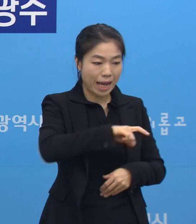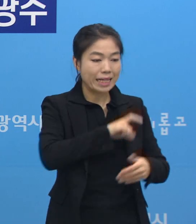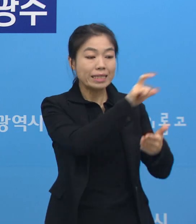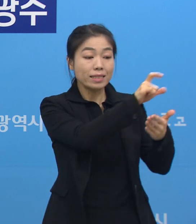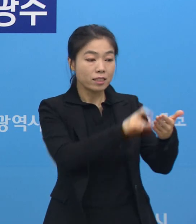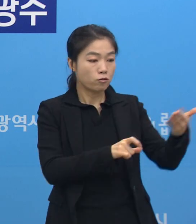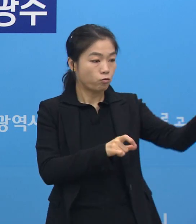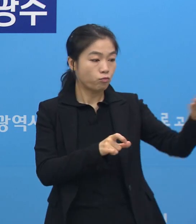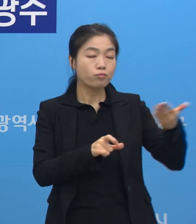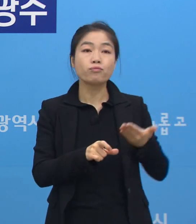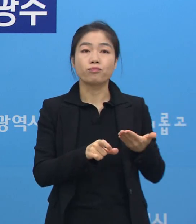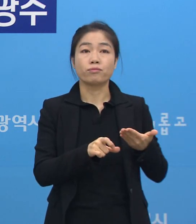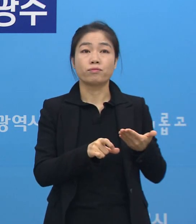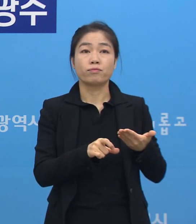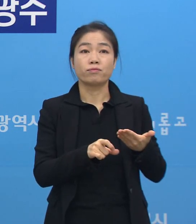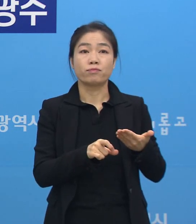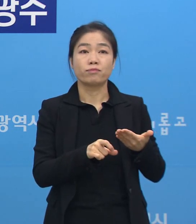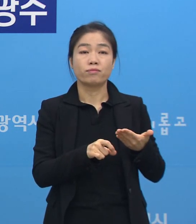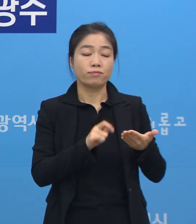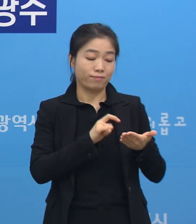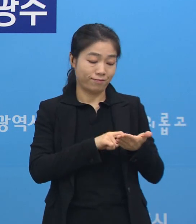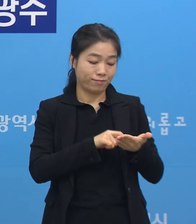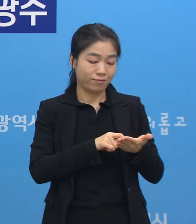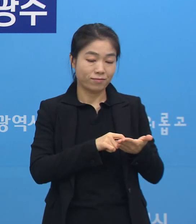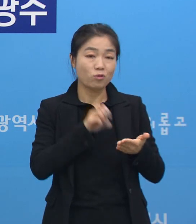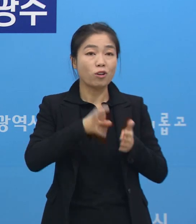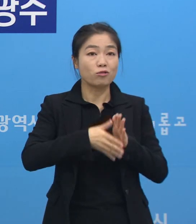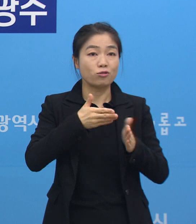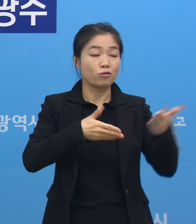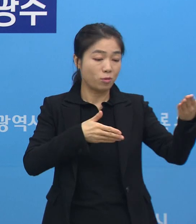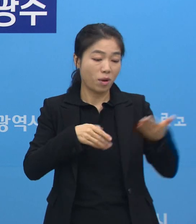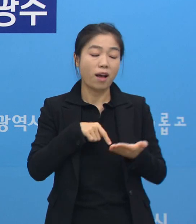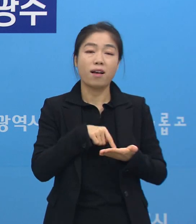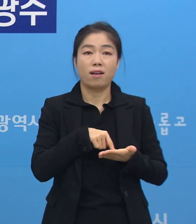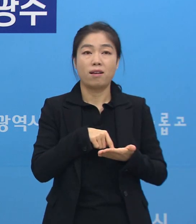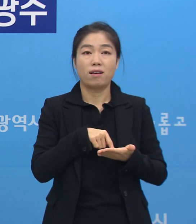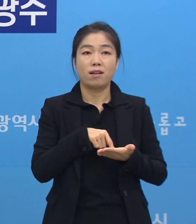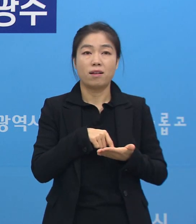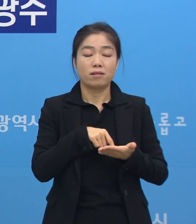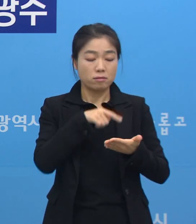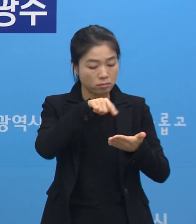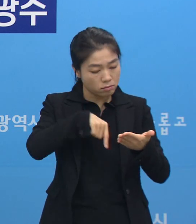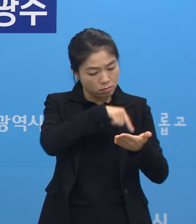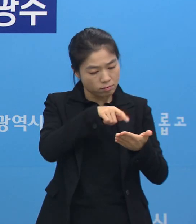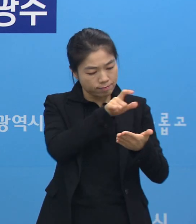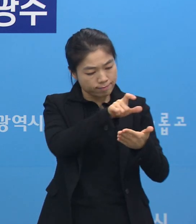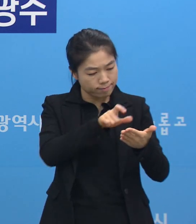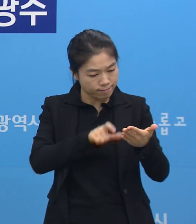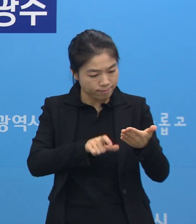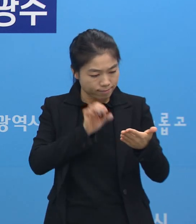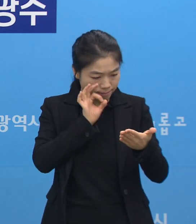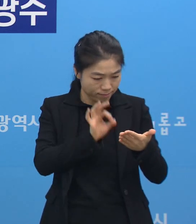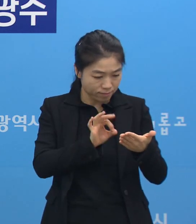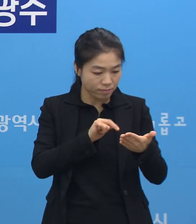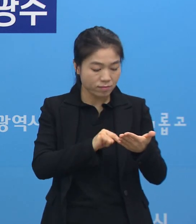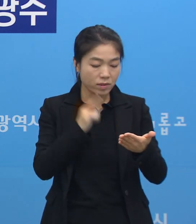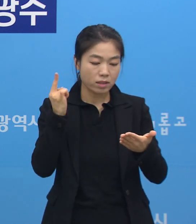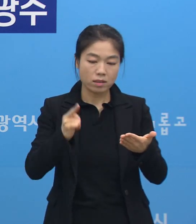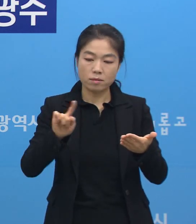명단을 중대본 차원에서 명단을 확보해서 우리 시로 이첩을 해왔습니다. 그 이첩해온 명단을 통해서